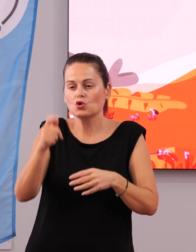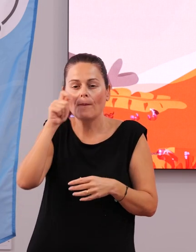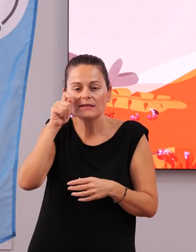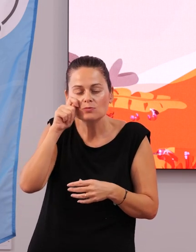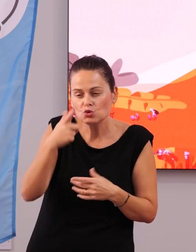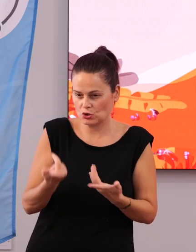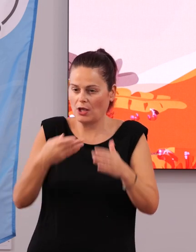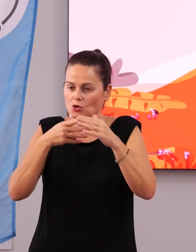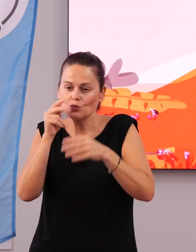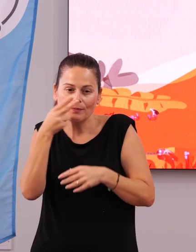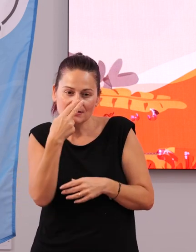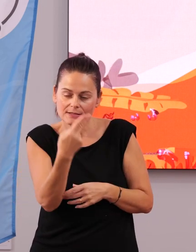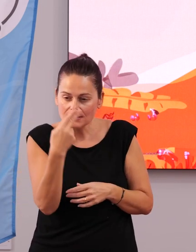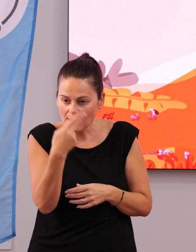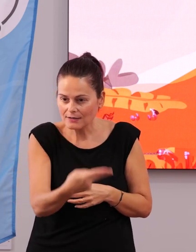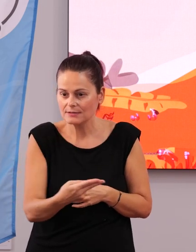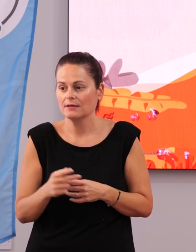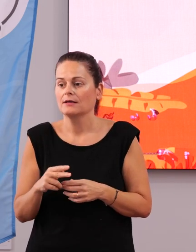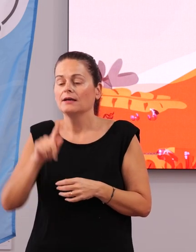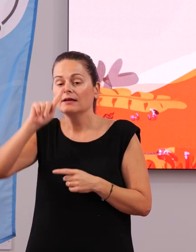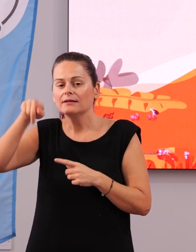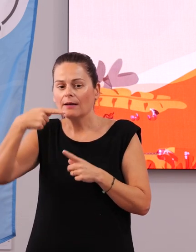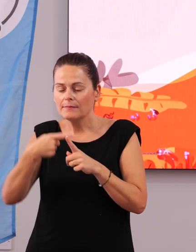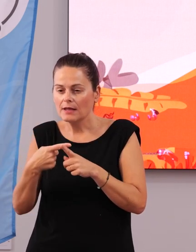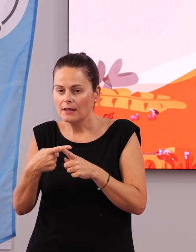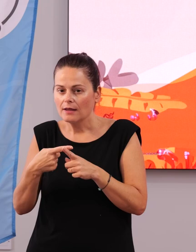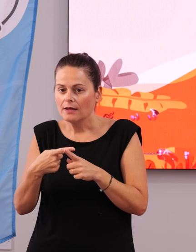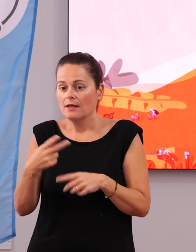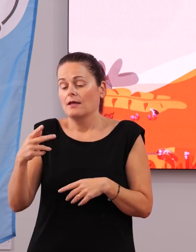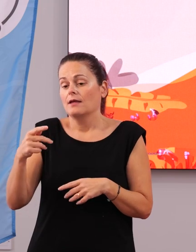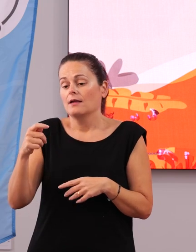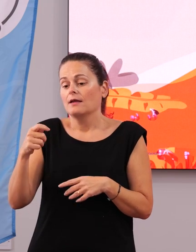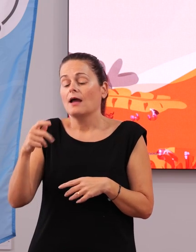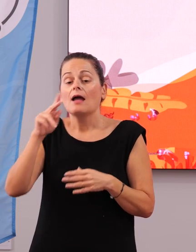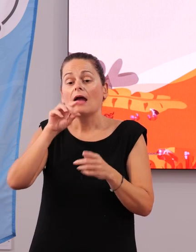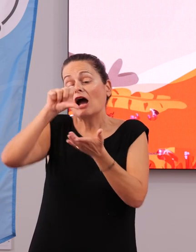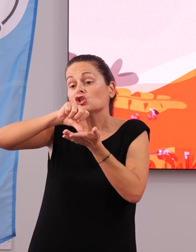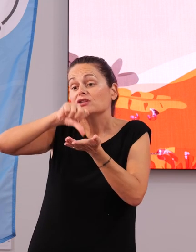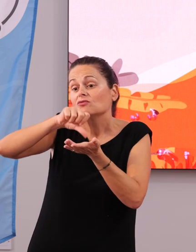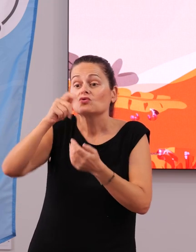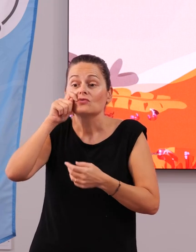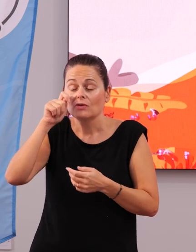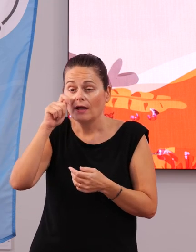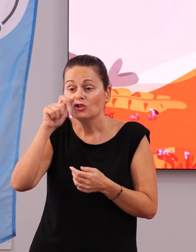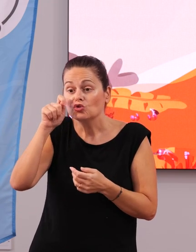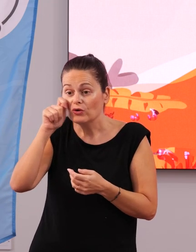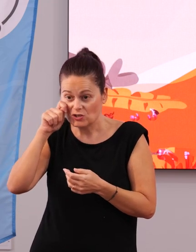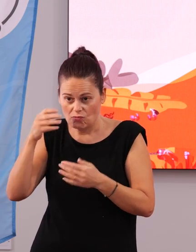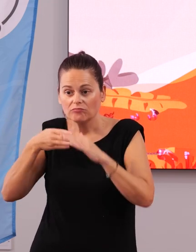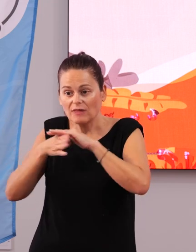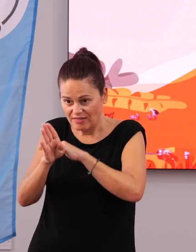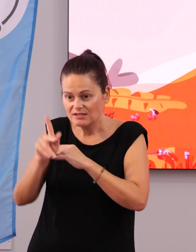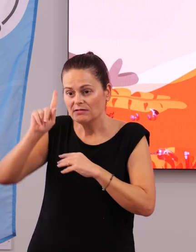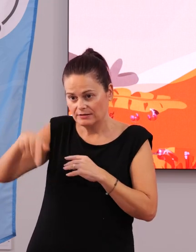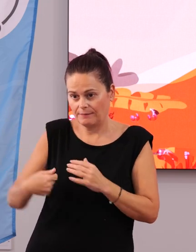visitas a museos y también visitas accesibles a todos los centros turísticos de interés de la ciudad. Y además, como